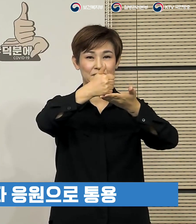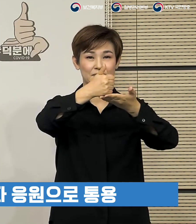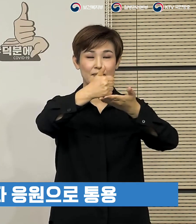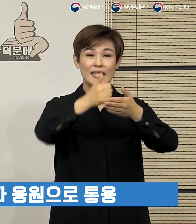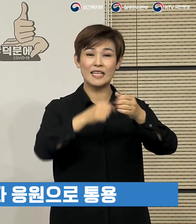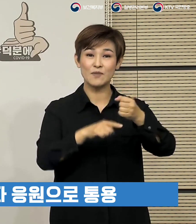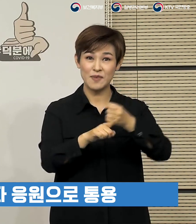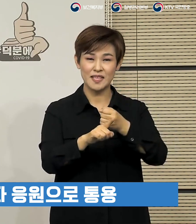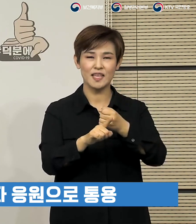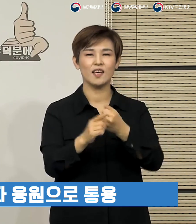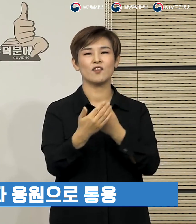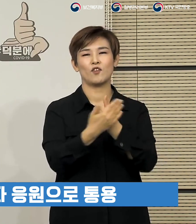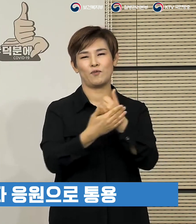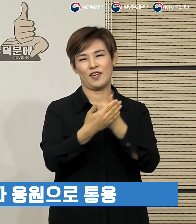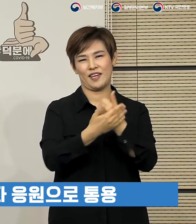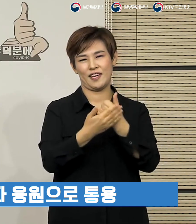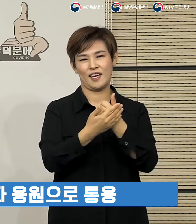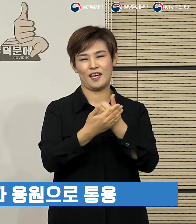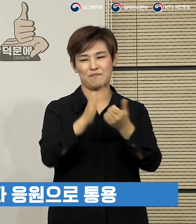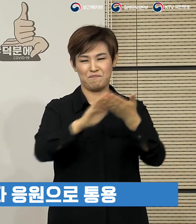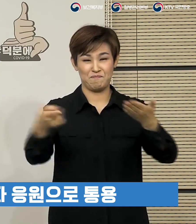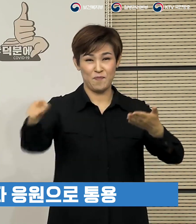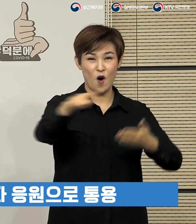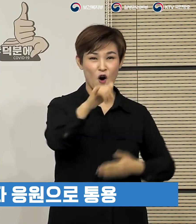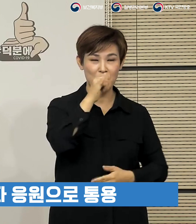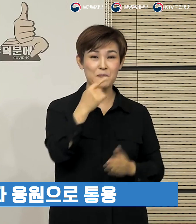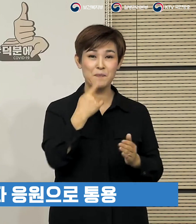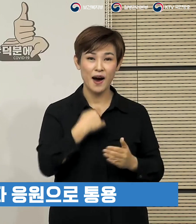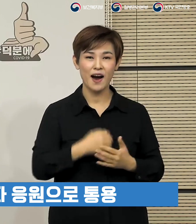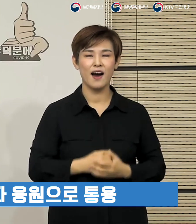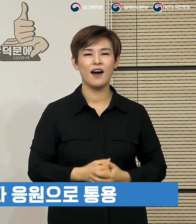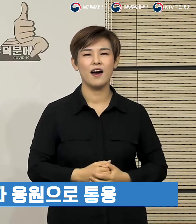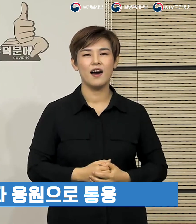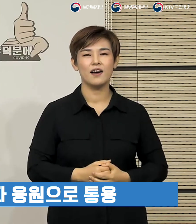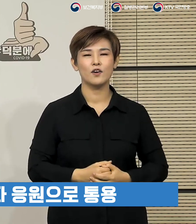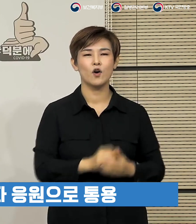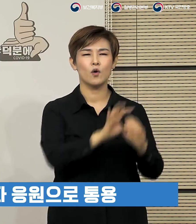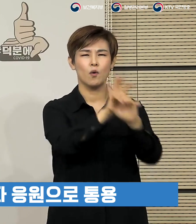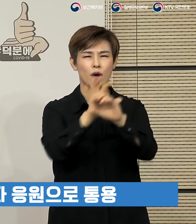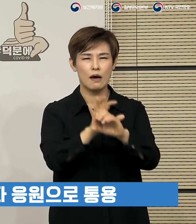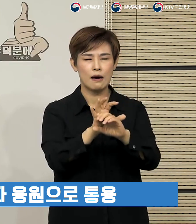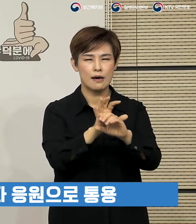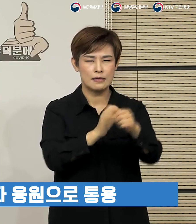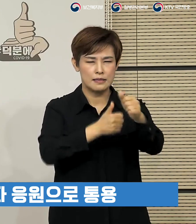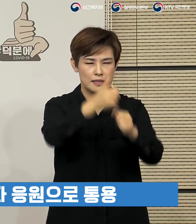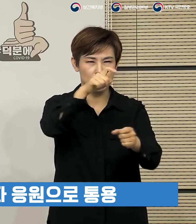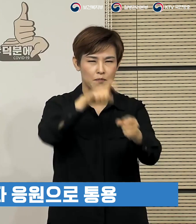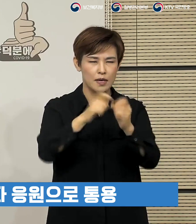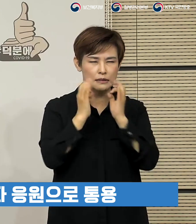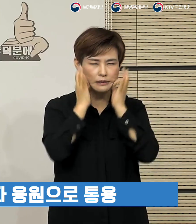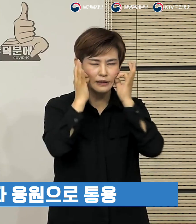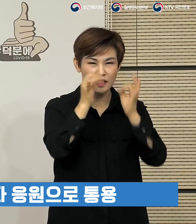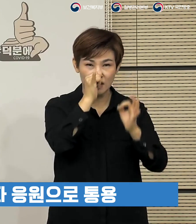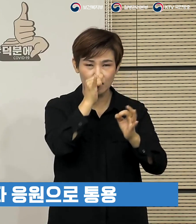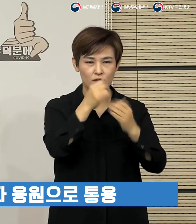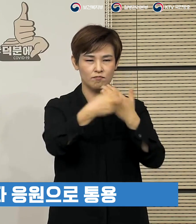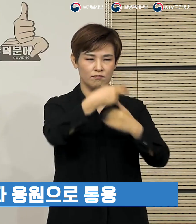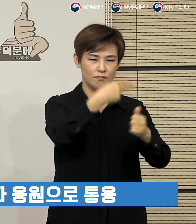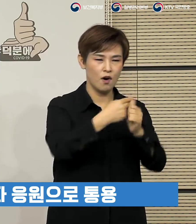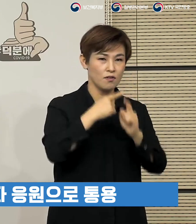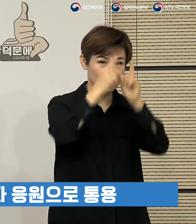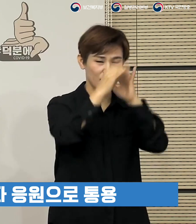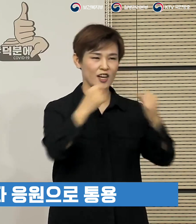표하는 덕분의 수호 동작은 일선에서 코로나19 극복을 위해 애쓰는 관련 종사자를 향한